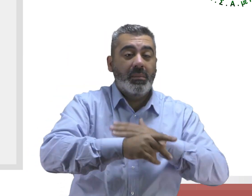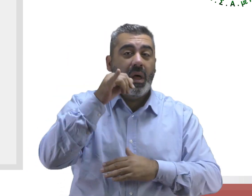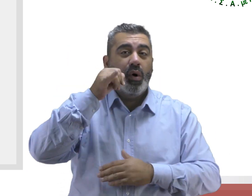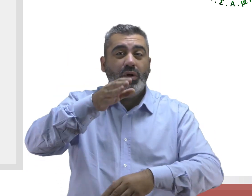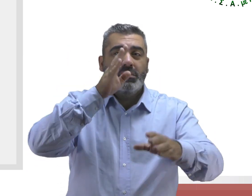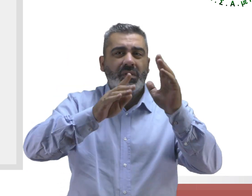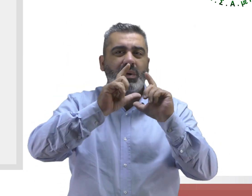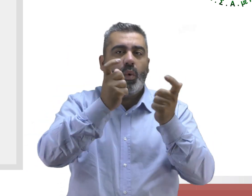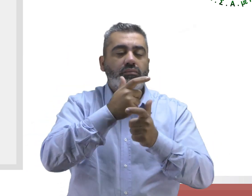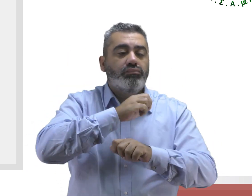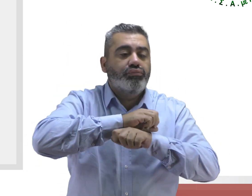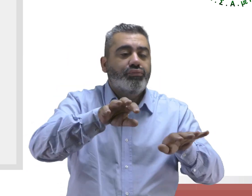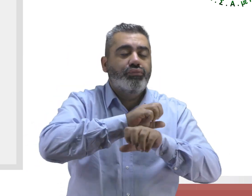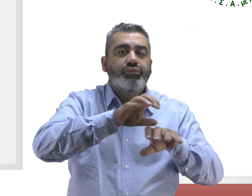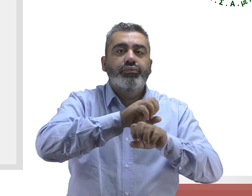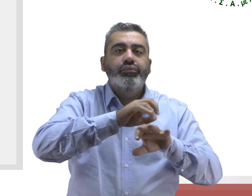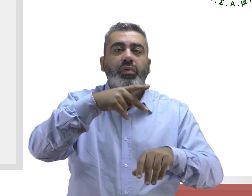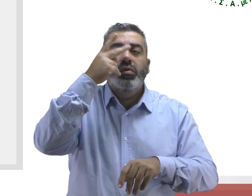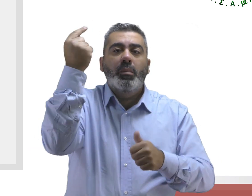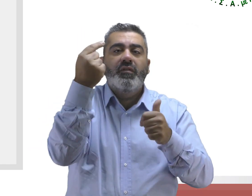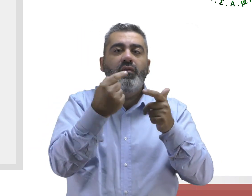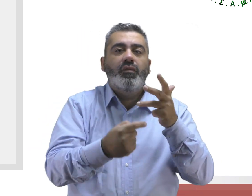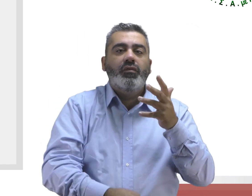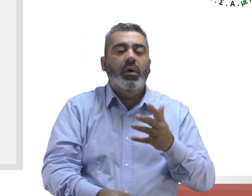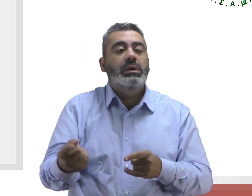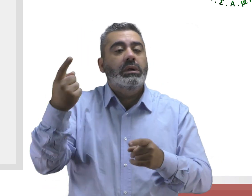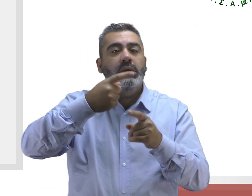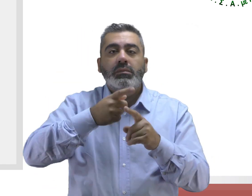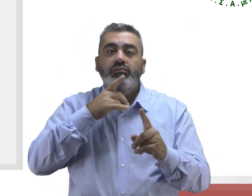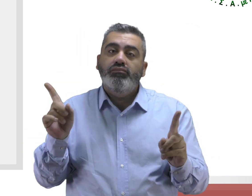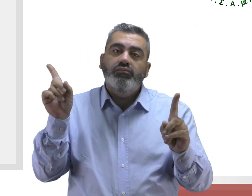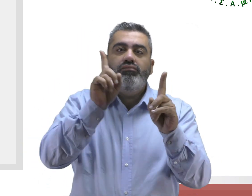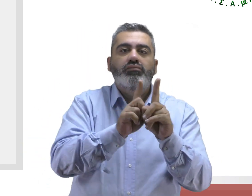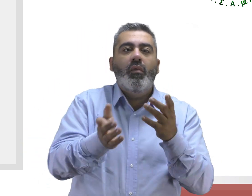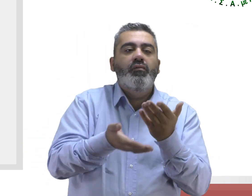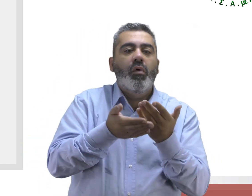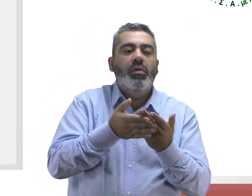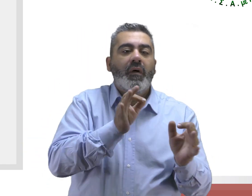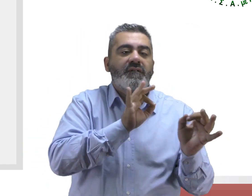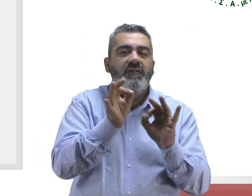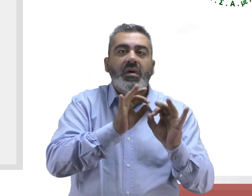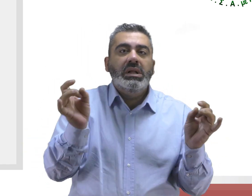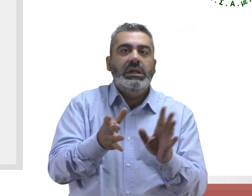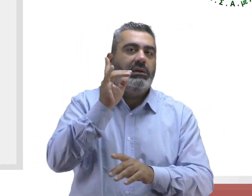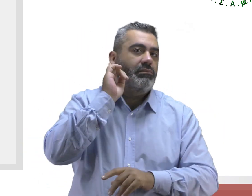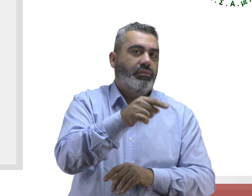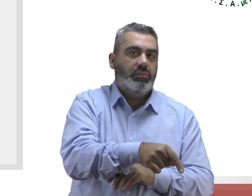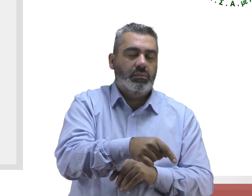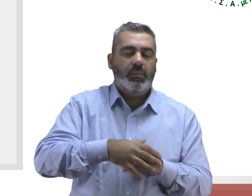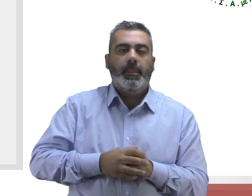οικογένειές τους για τα δικαιώματά τους και παραμβαίνει αποτελεσματικά μέσω συνηγοριών όταν αυτά θύγονται. Η Υπηρεσία λειτουργεί σε